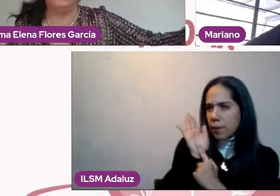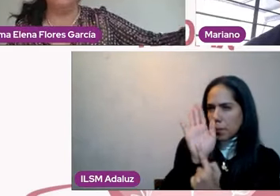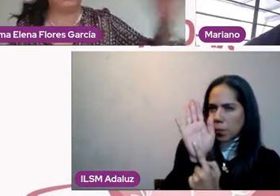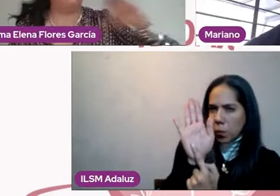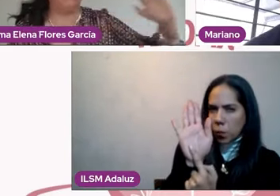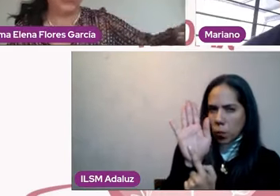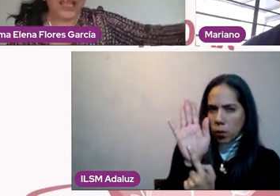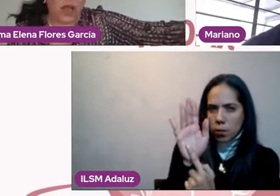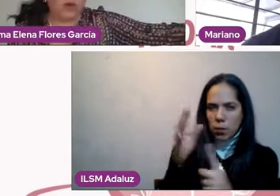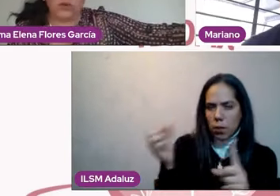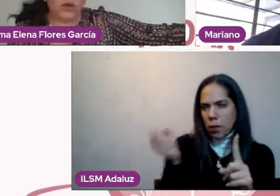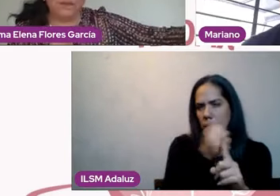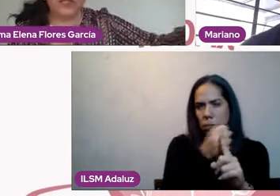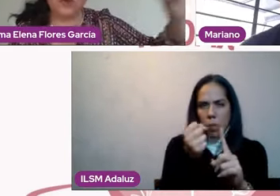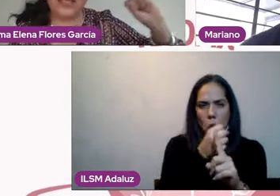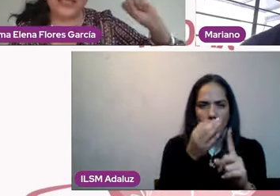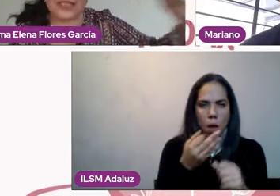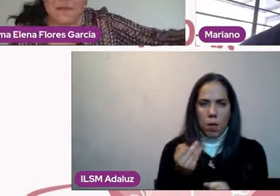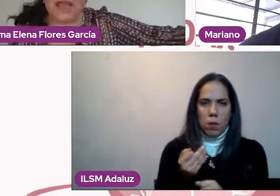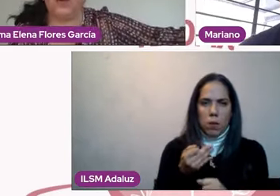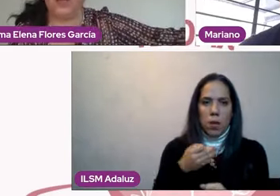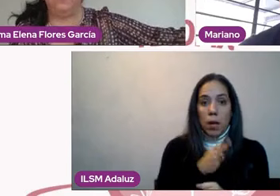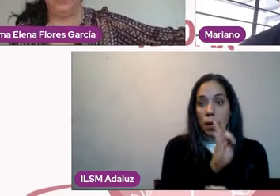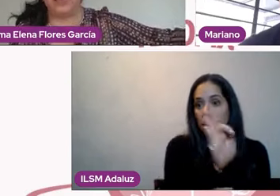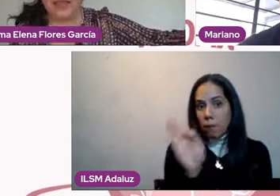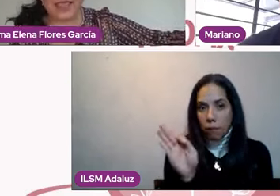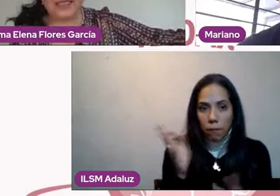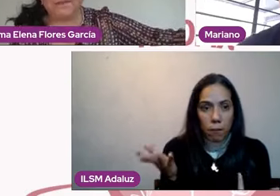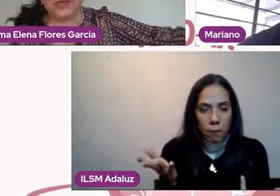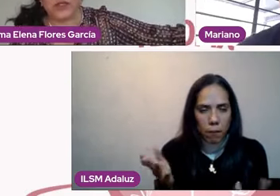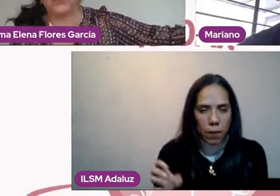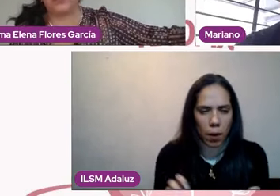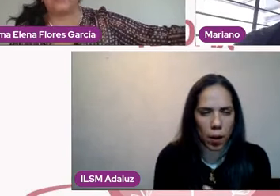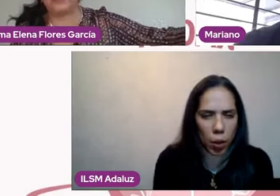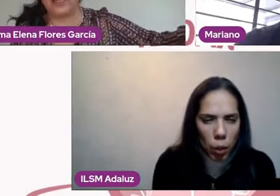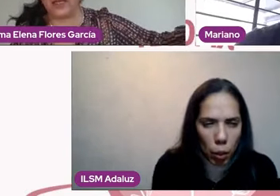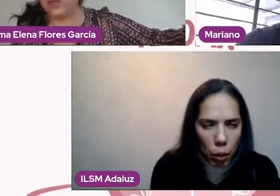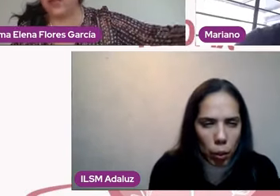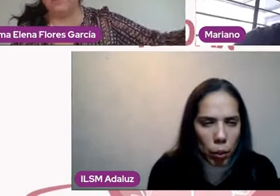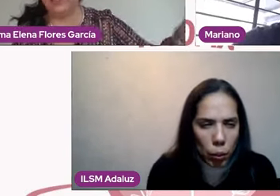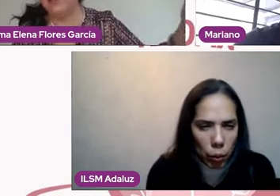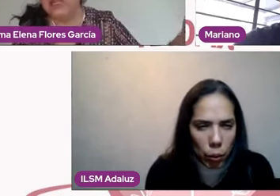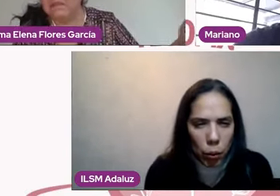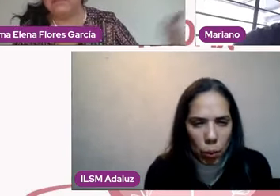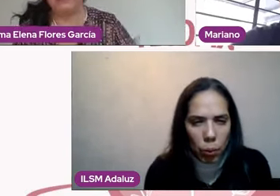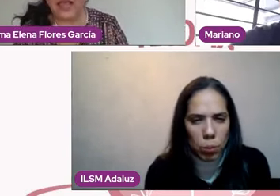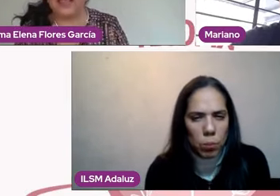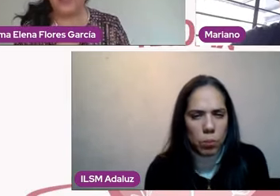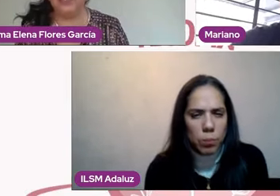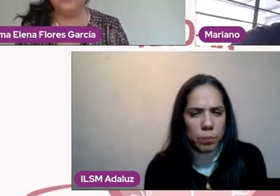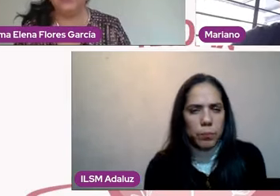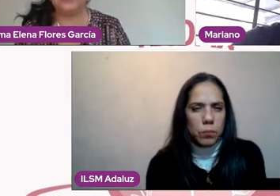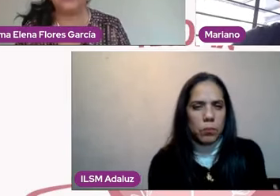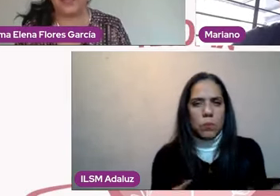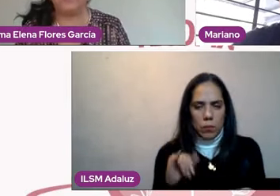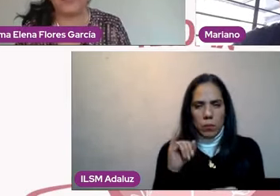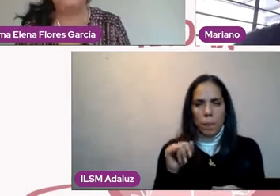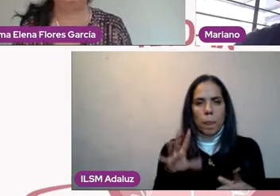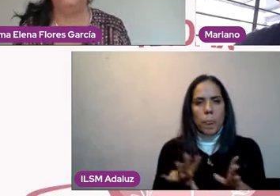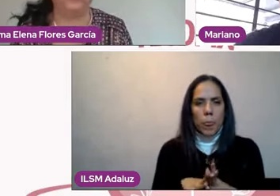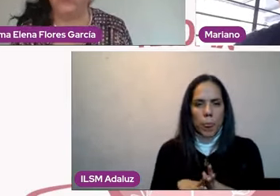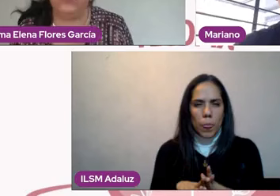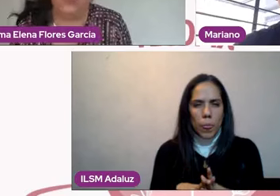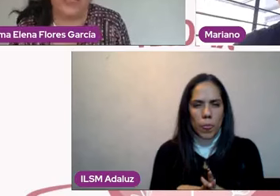dice, no le creo, ¿no? Empiezo a desestimar lo que viene de esa persona que me quiere aconsejar porque de entrada no está